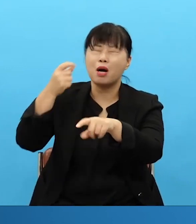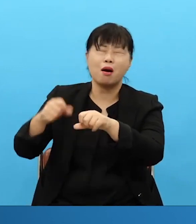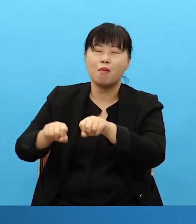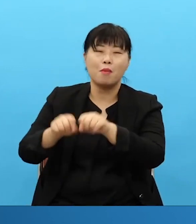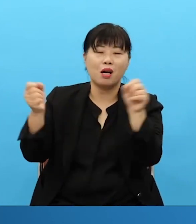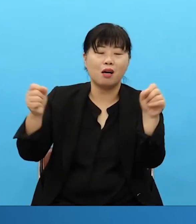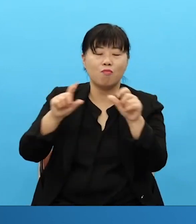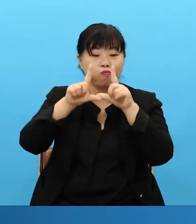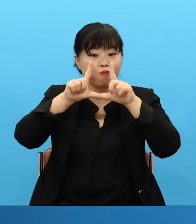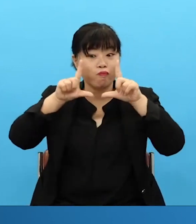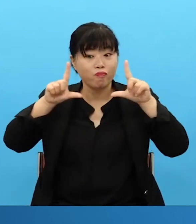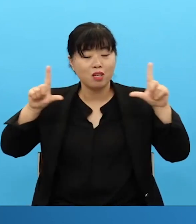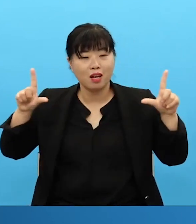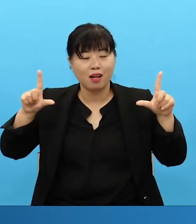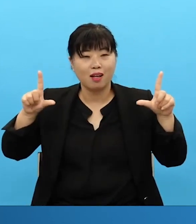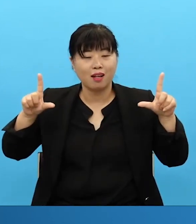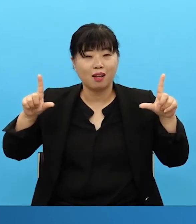And no one's saying that he's old everyone wants to meet with him.